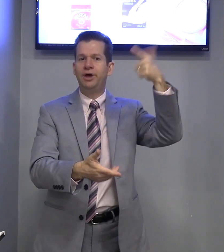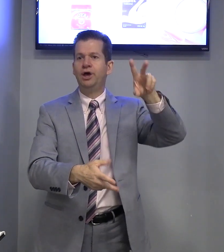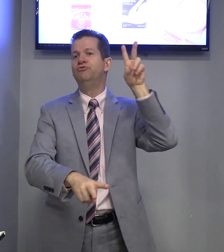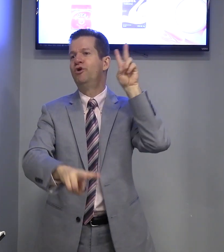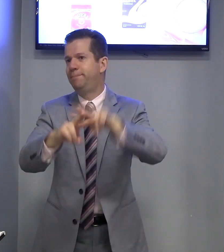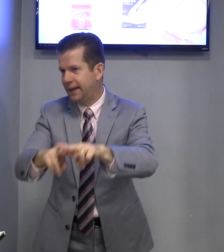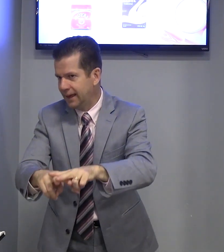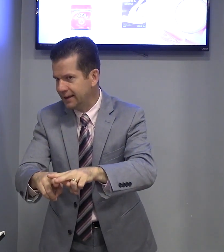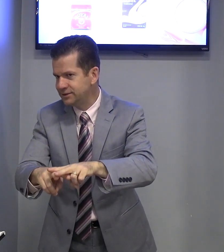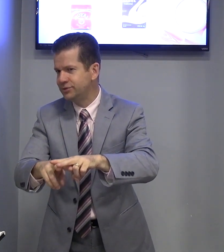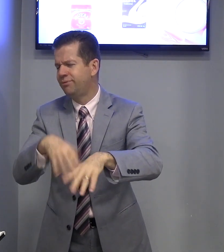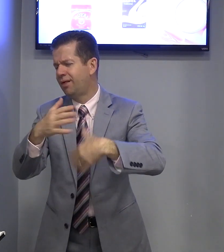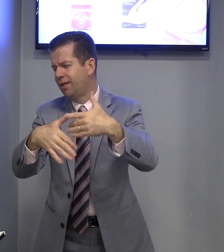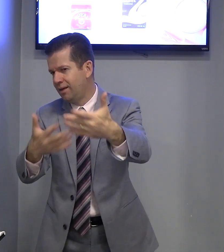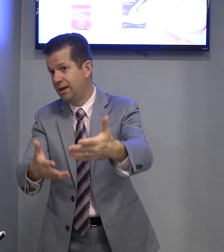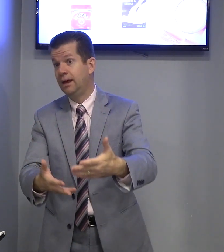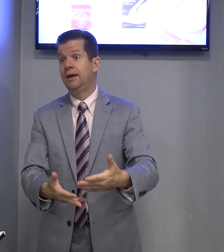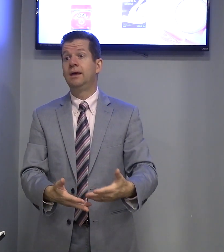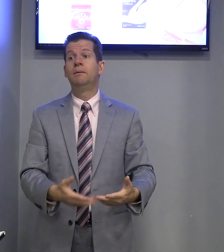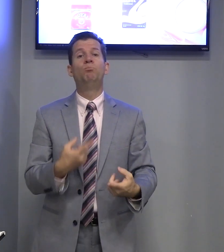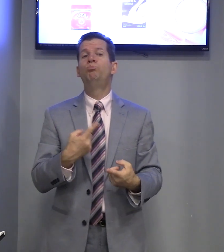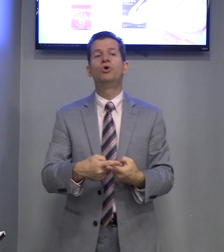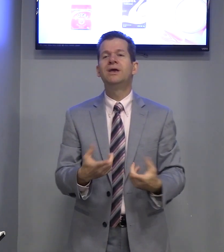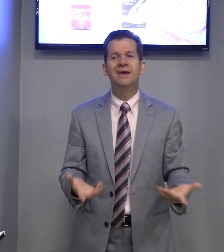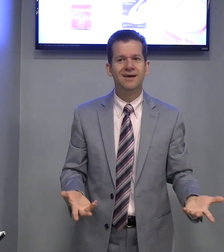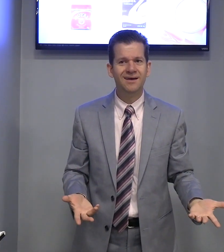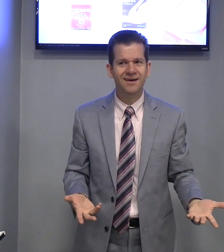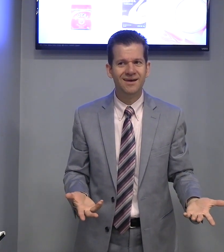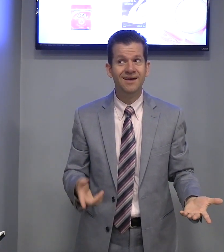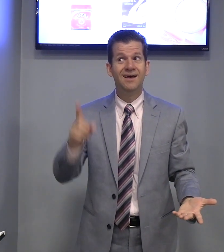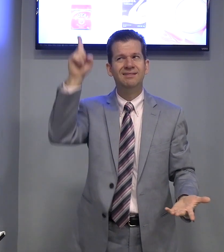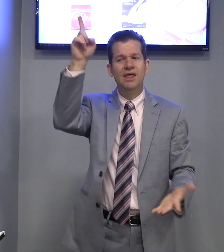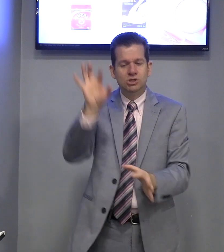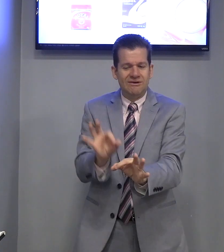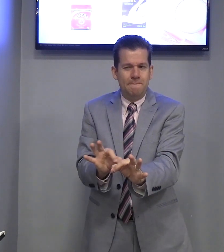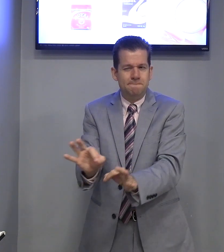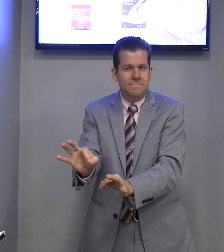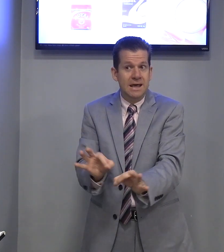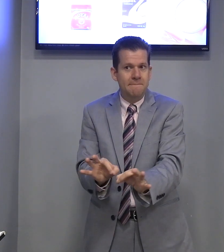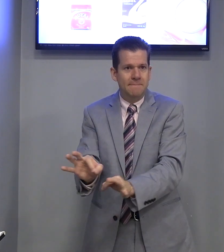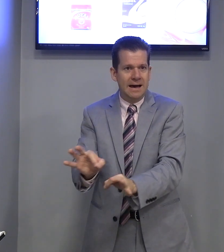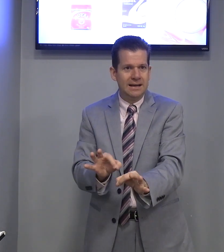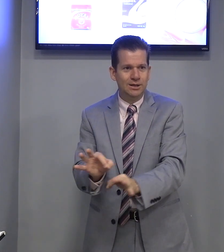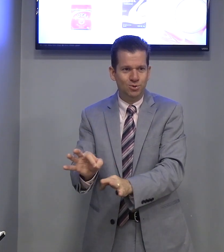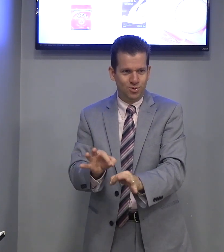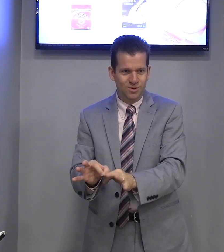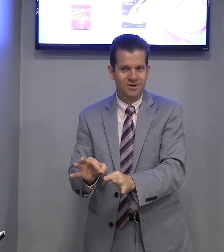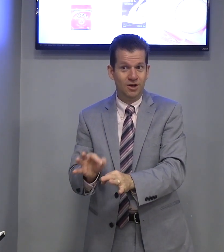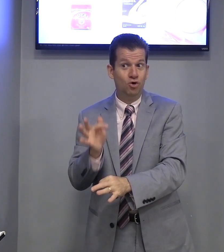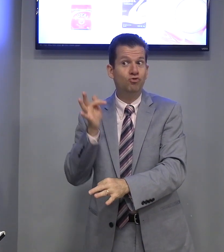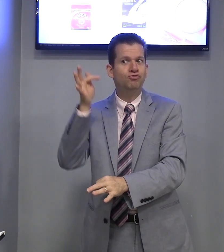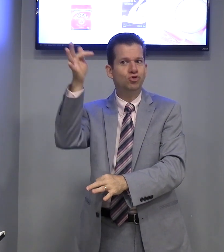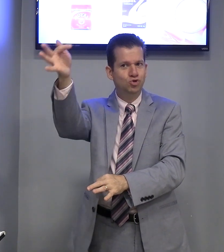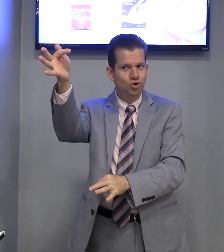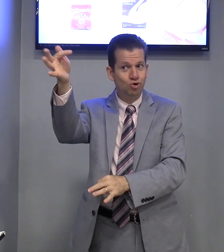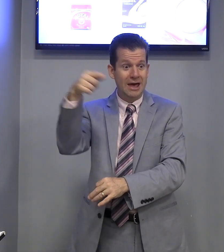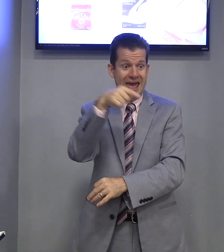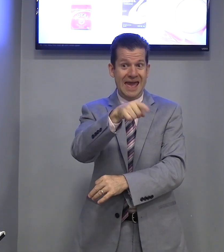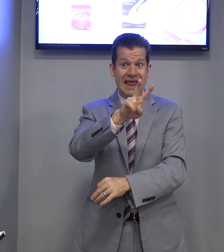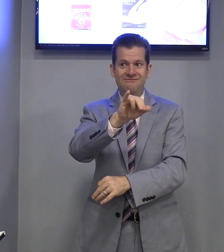foi preso. Por quê? Deus estava preparando um futuro. Ele